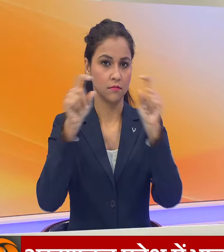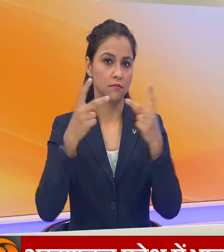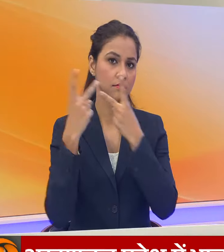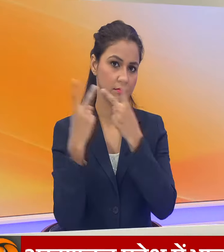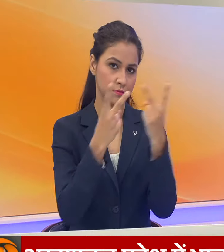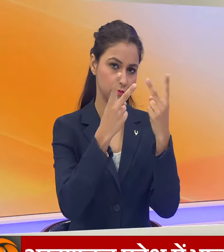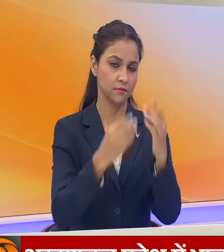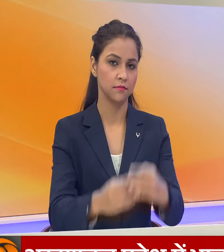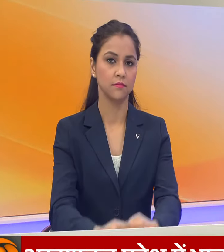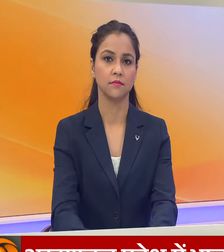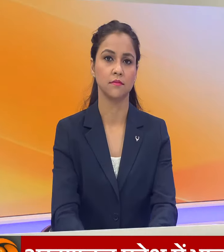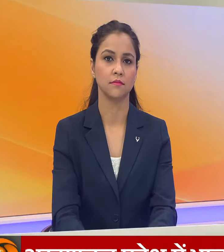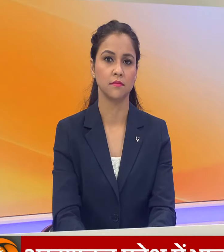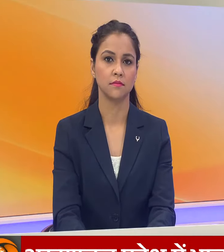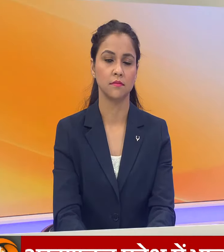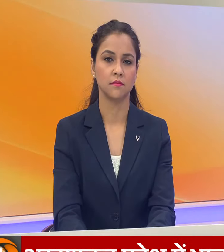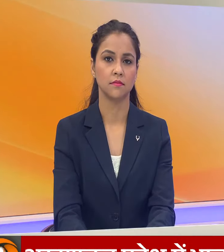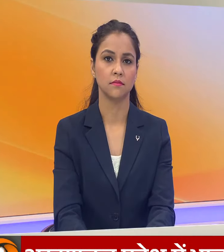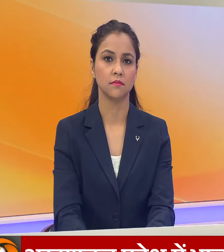पर नज़र डालते हैं